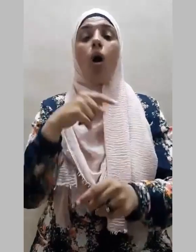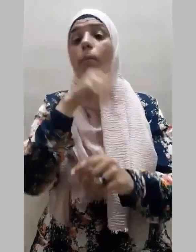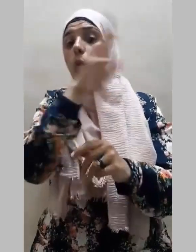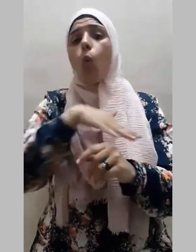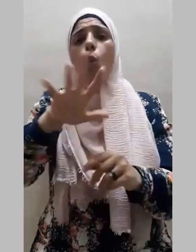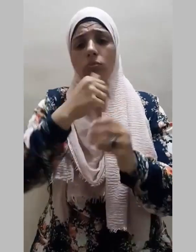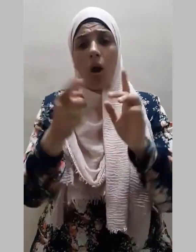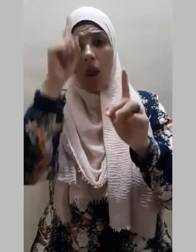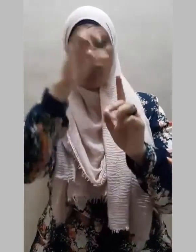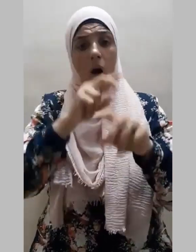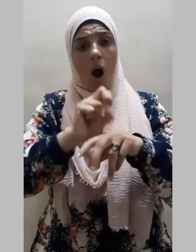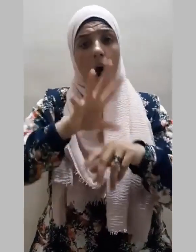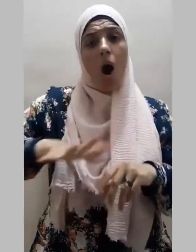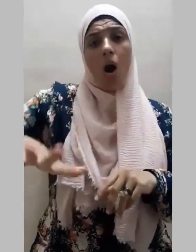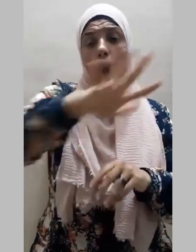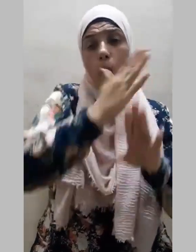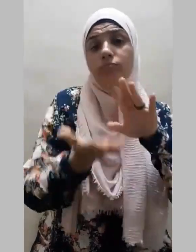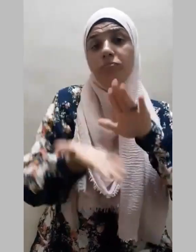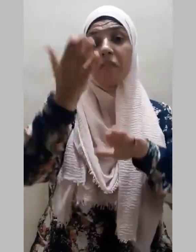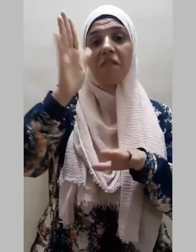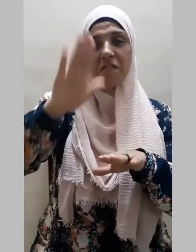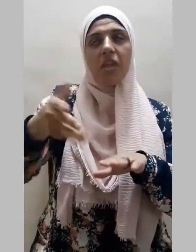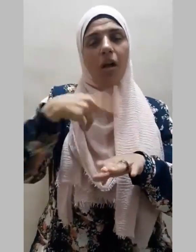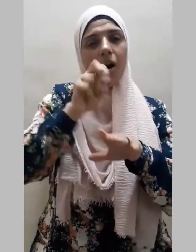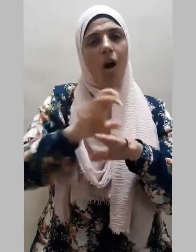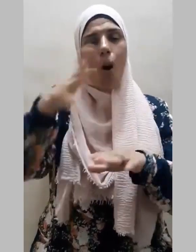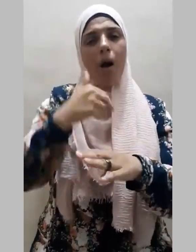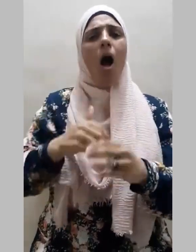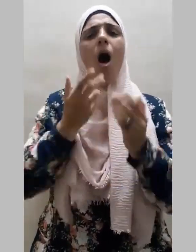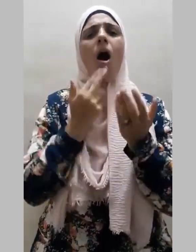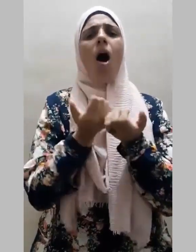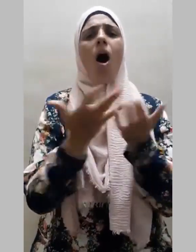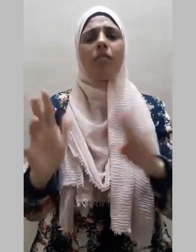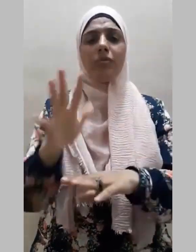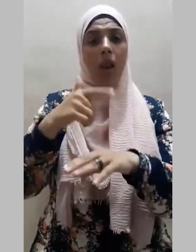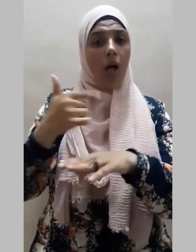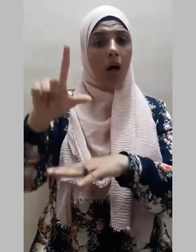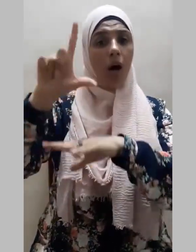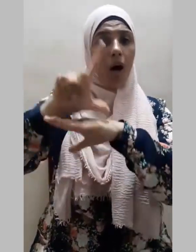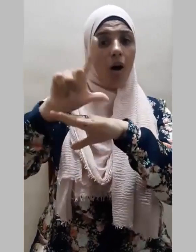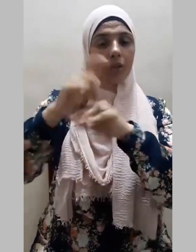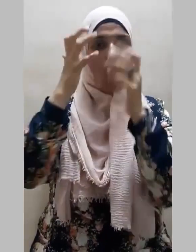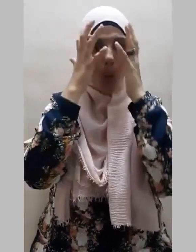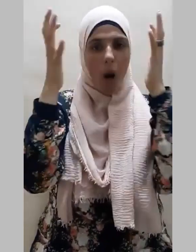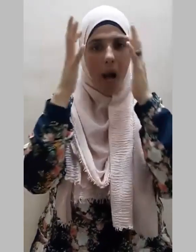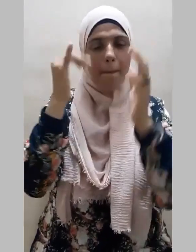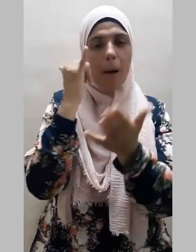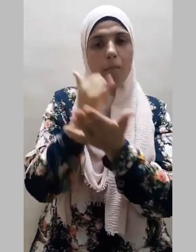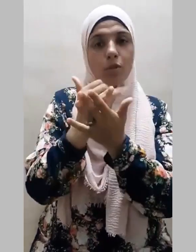قوماً ويجعلهم في الخير قادة وأئمة تقتبس آثارهم